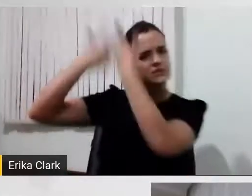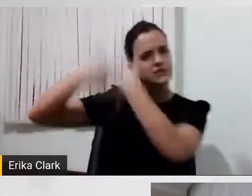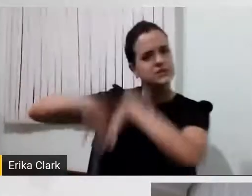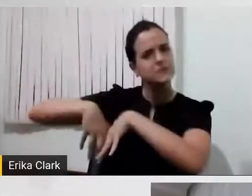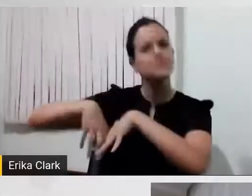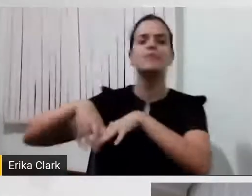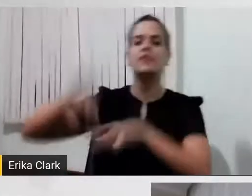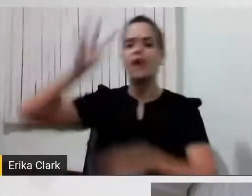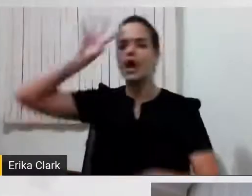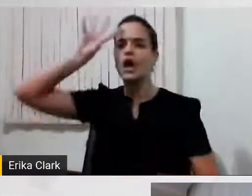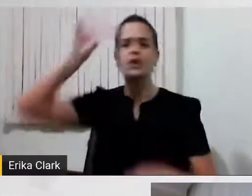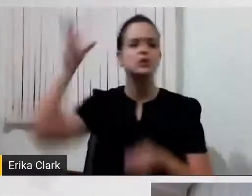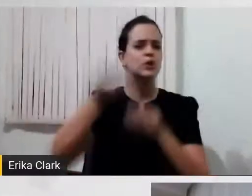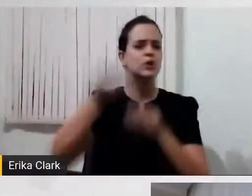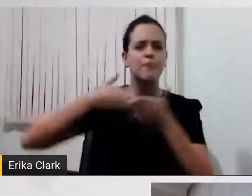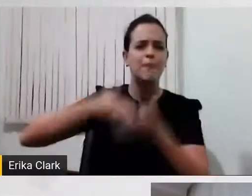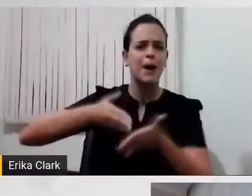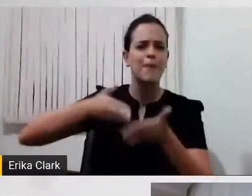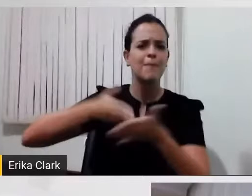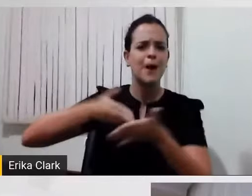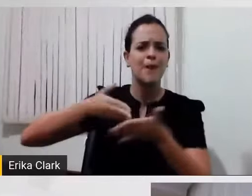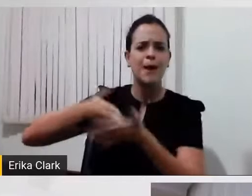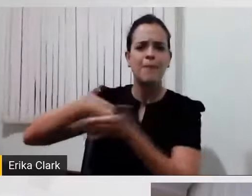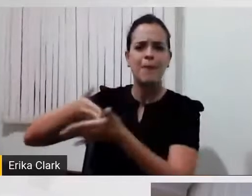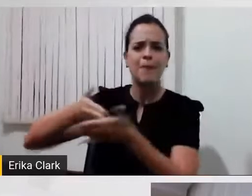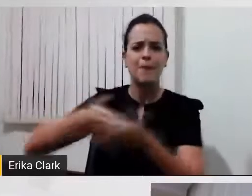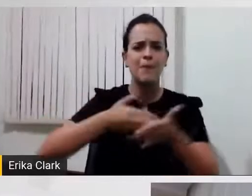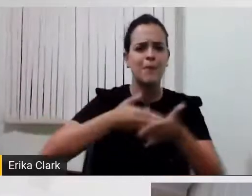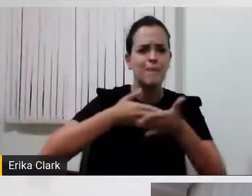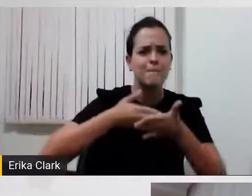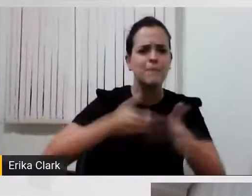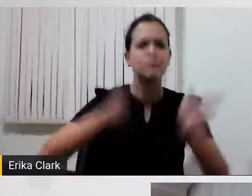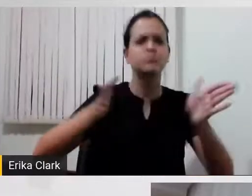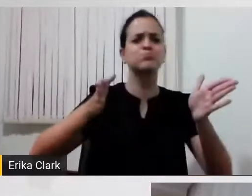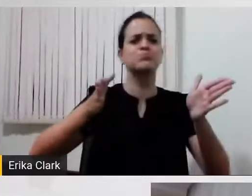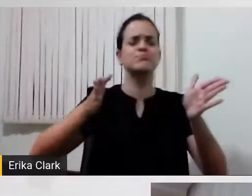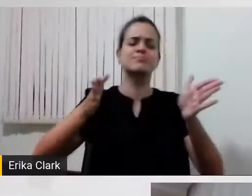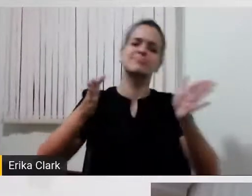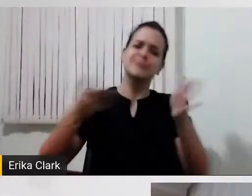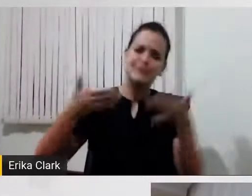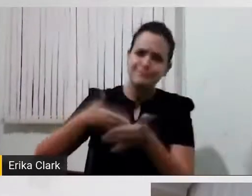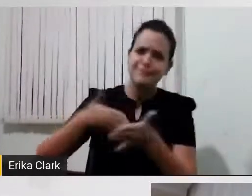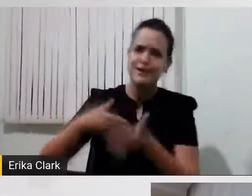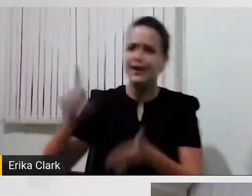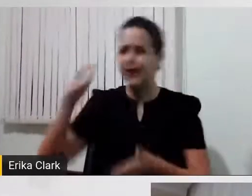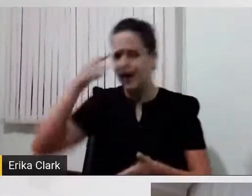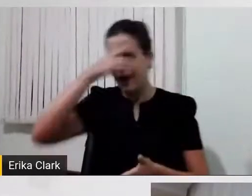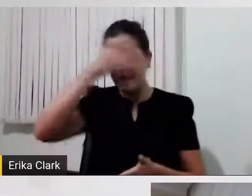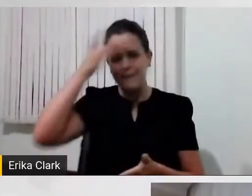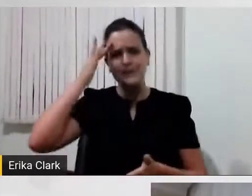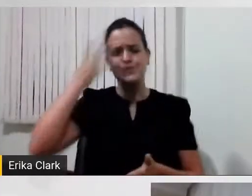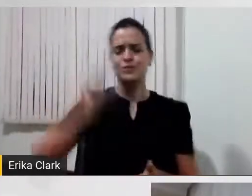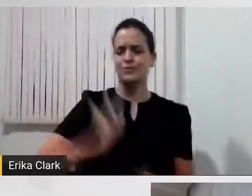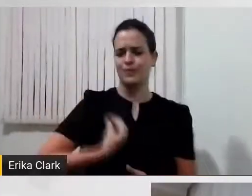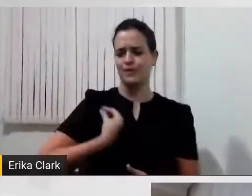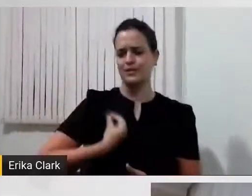barreiras que às vezes impedem um ou outro de estar e de participar, porque também não basta estar juntos. Então, acho que